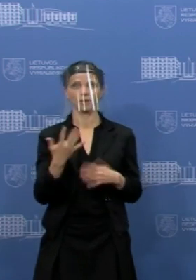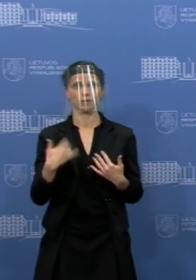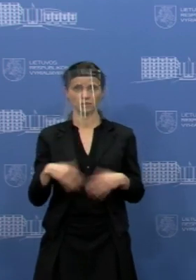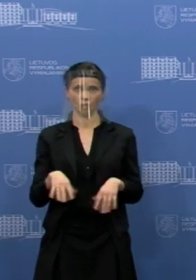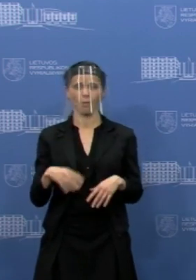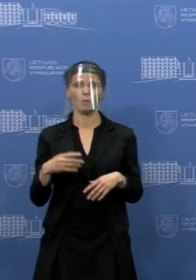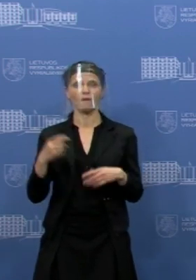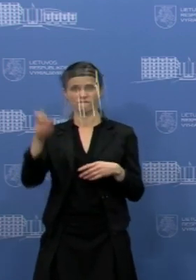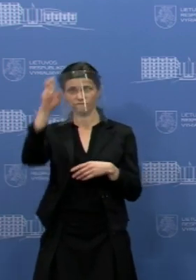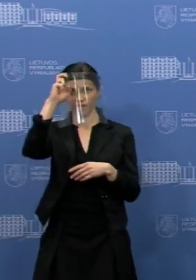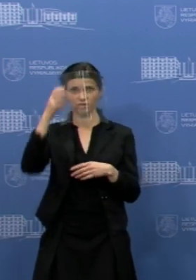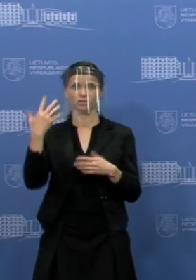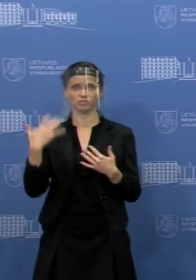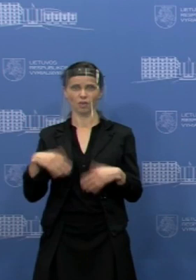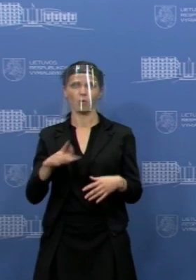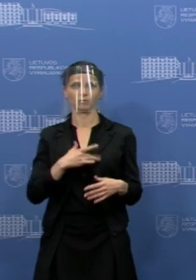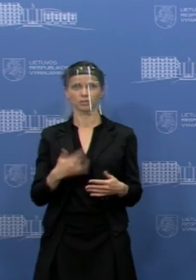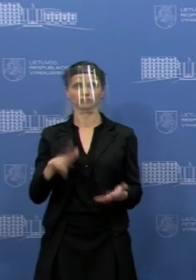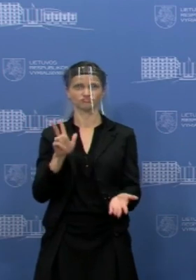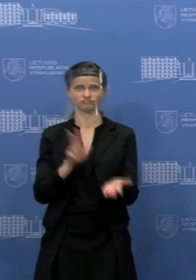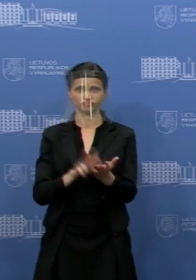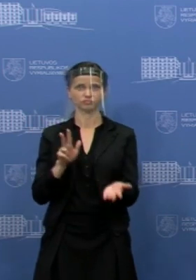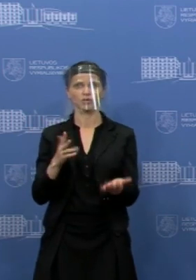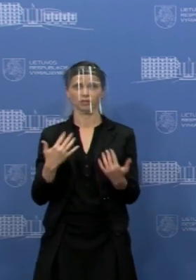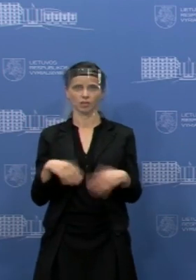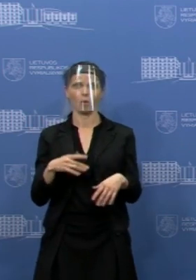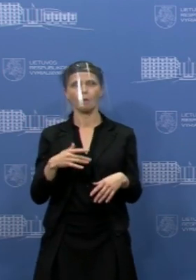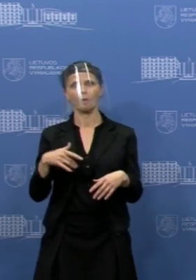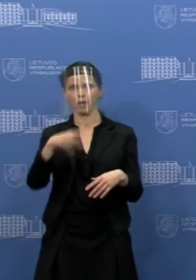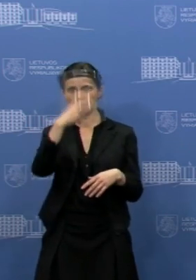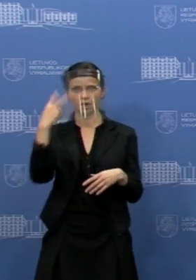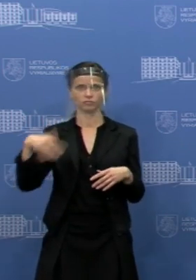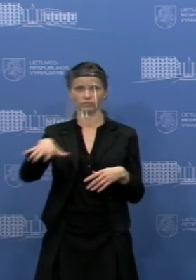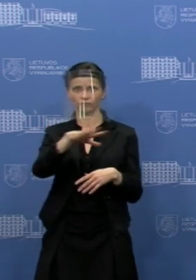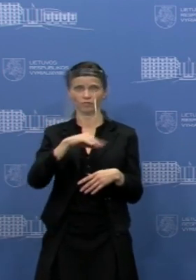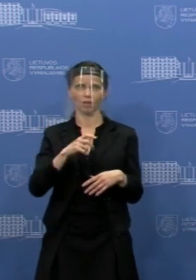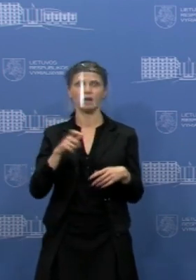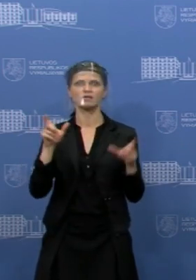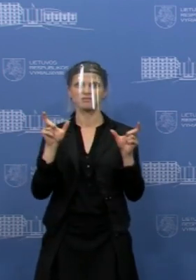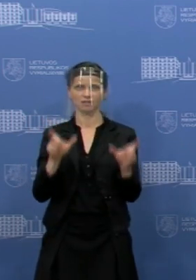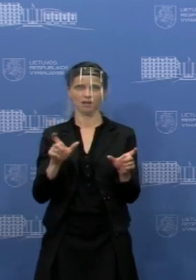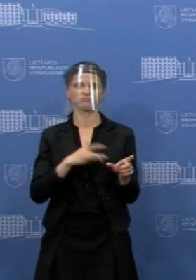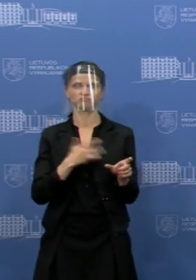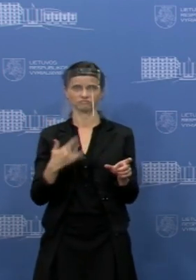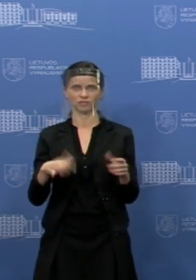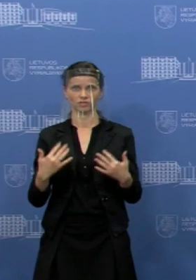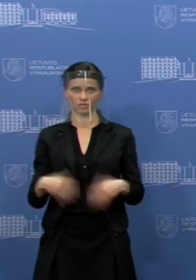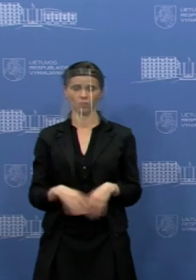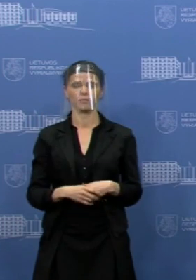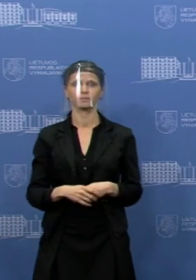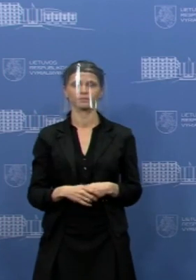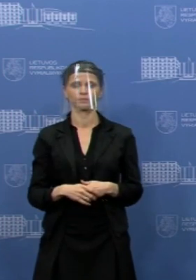dėl karantino visoje šalyje paskelbimo. Ir tai buvo padaryta